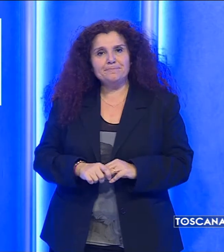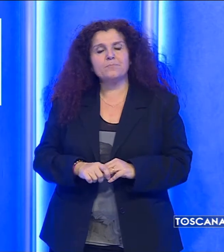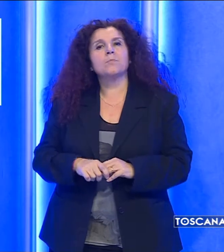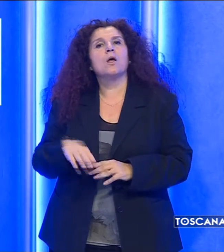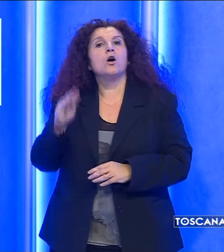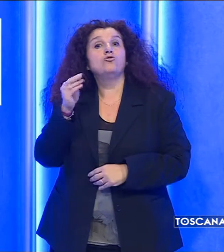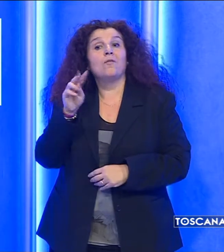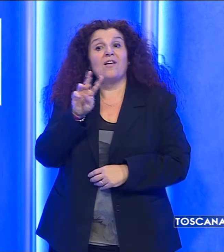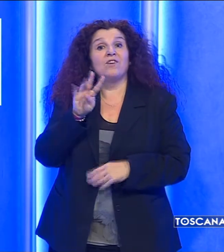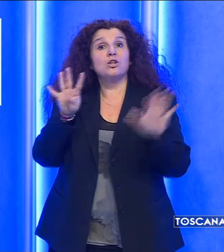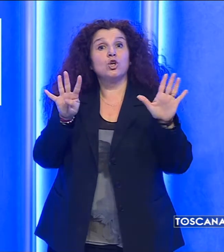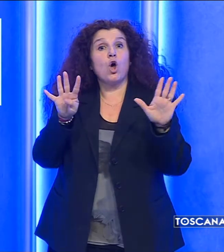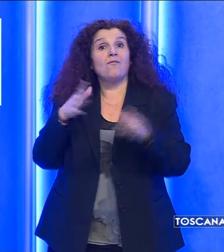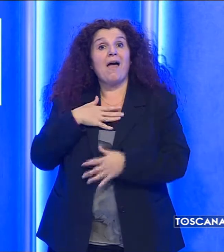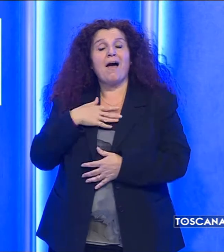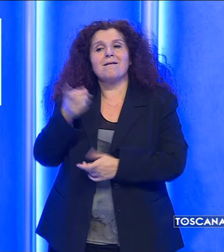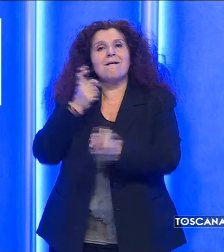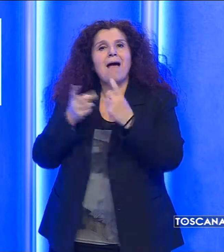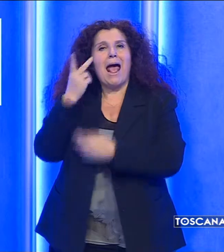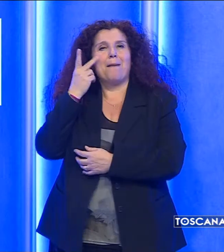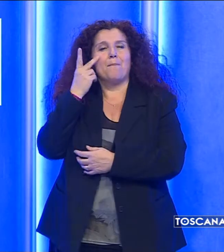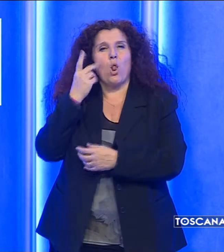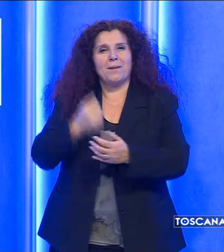29enne era originario di Empoli.